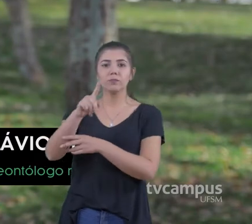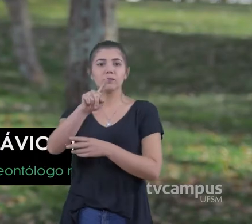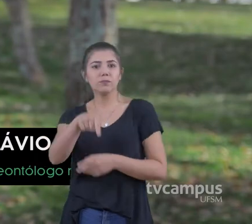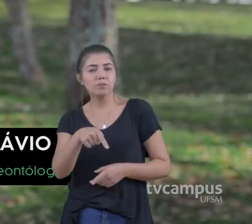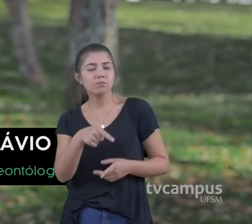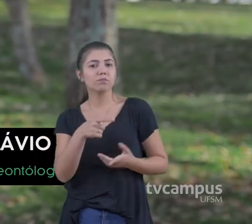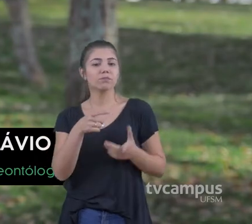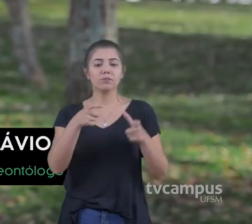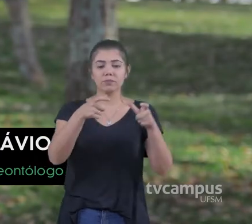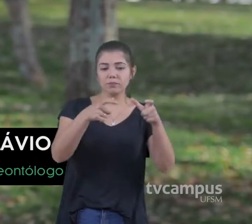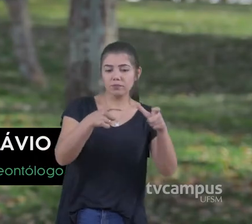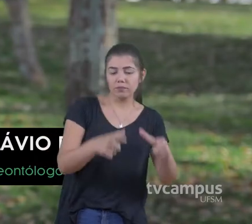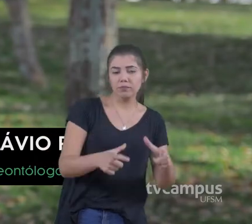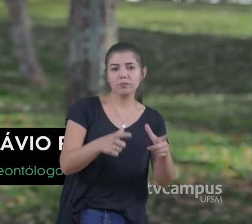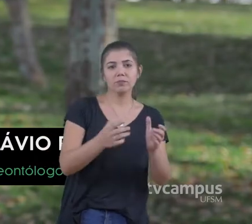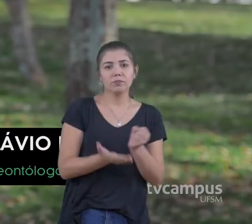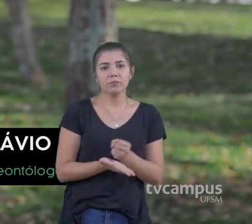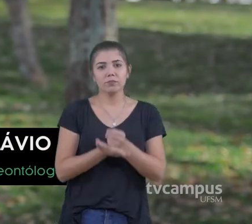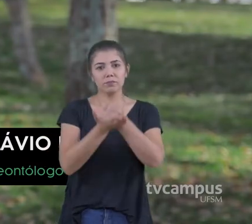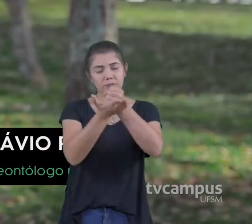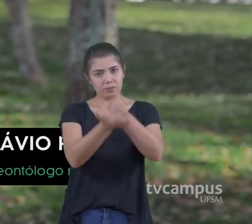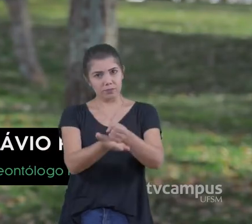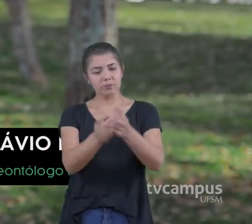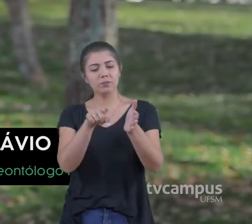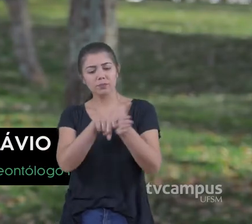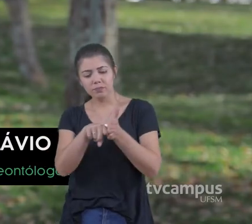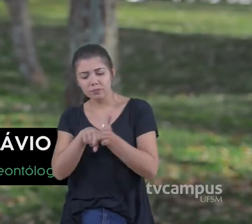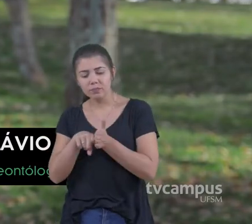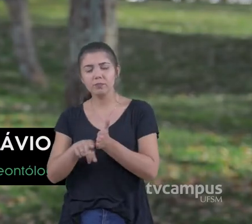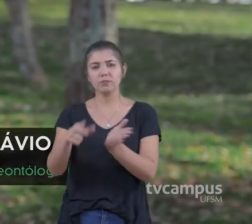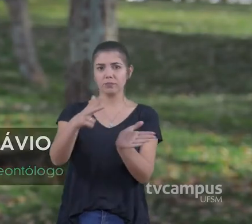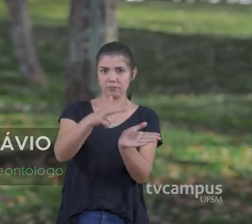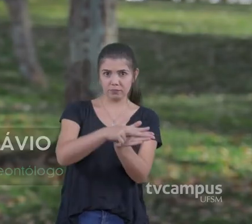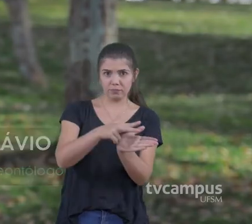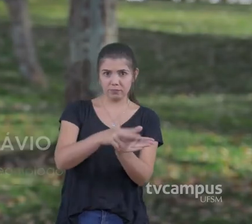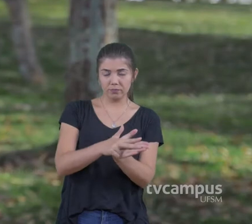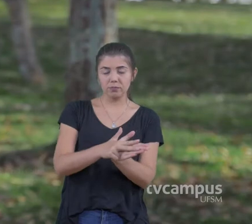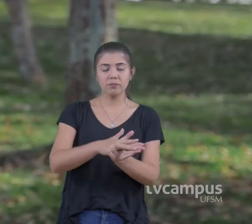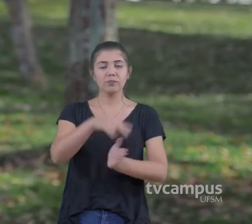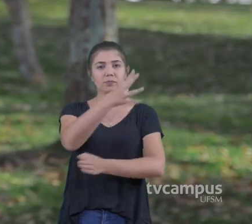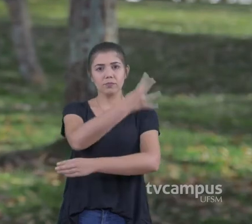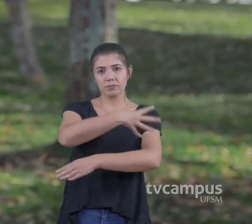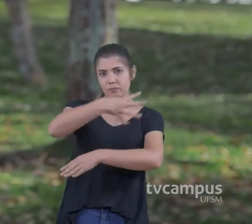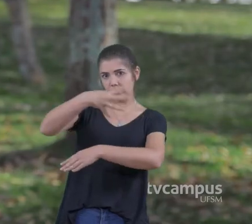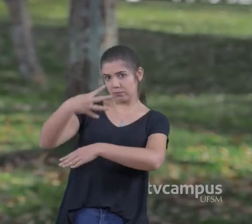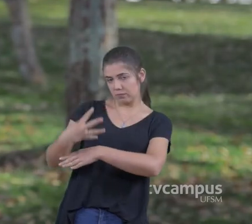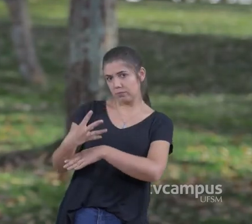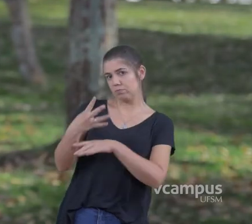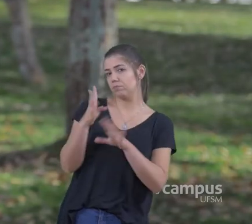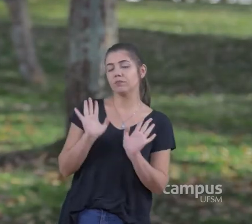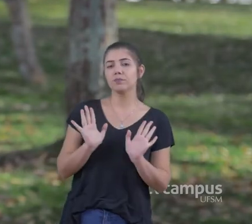apoio à pesquisa em paleontologia, especialmente na região da Quarta Colônia Então ele é um centro hoje